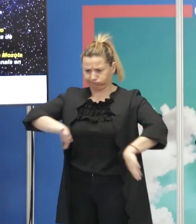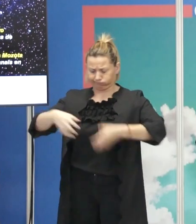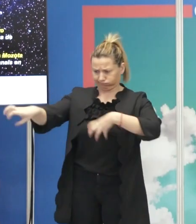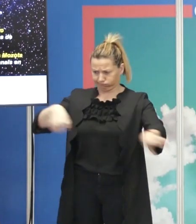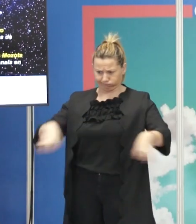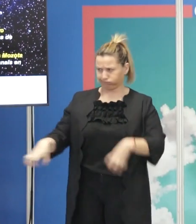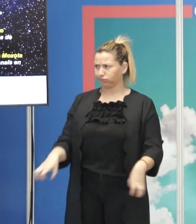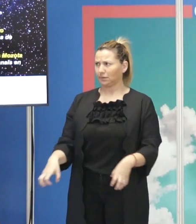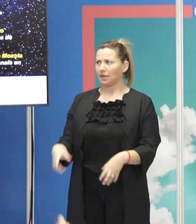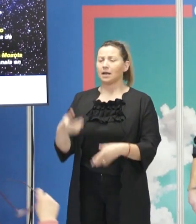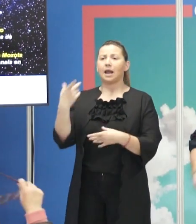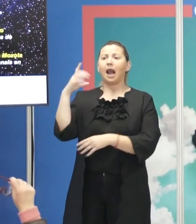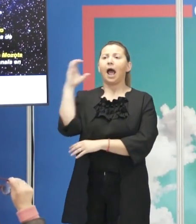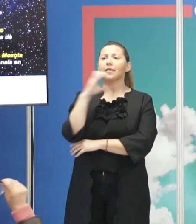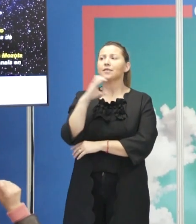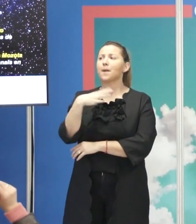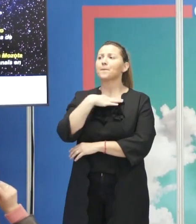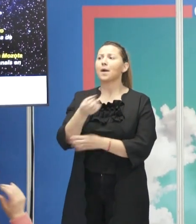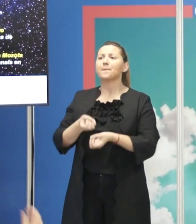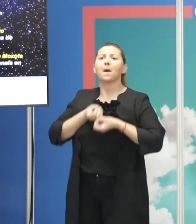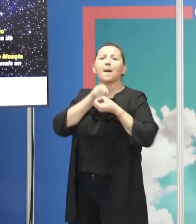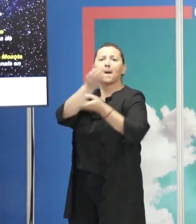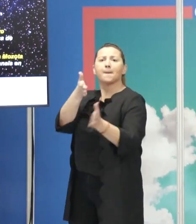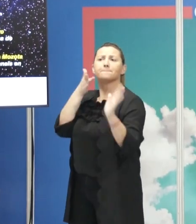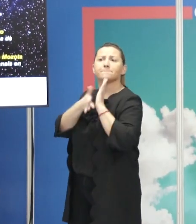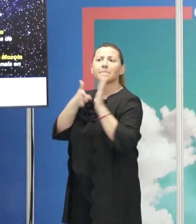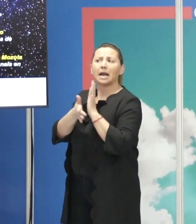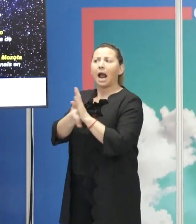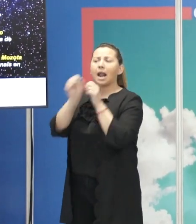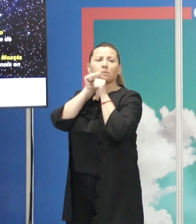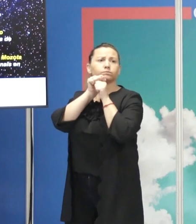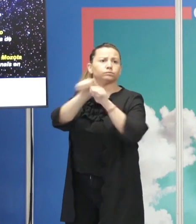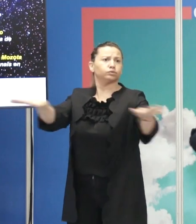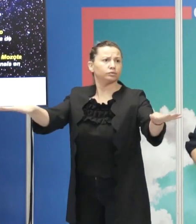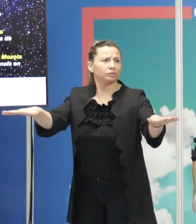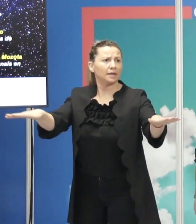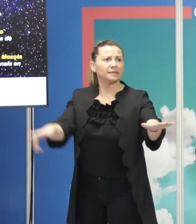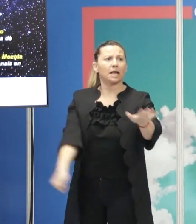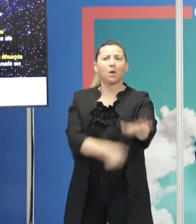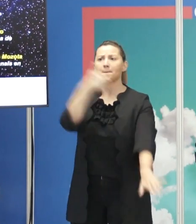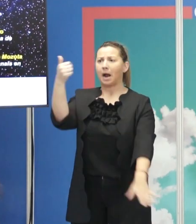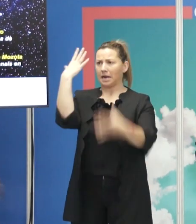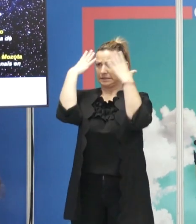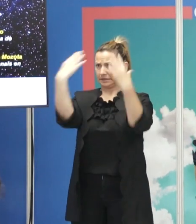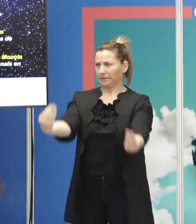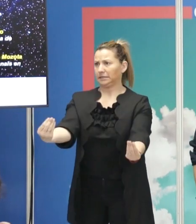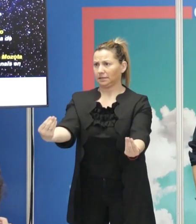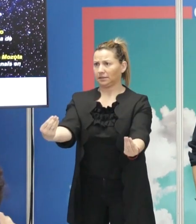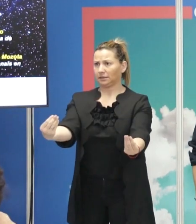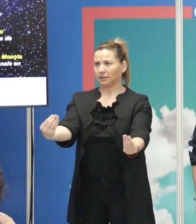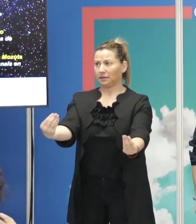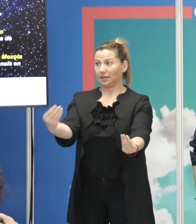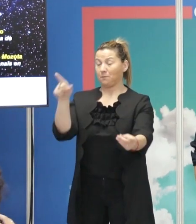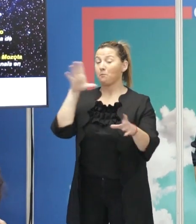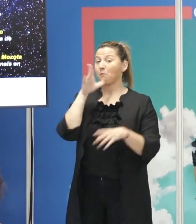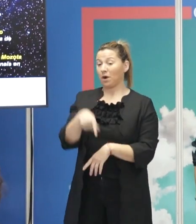Pensar que podemos explicar la ciencia de una manera transversal, ligando a todos y haciéndola de esa manera mucho más comprensible. De hecho, ahí viene